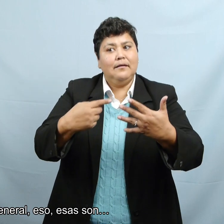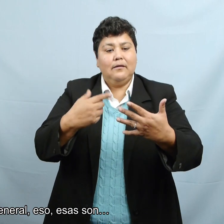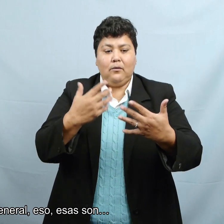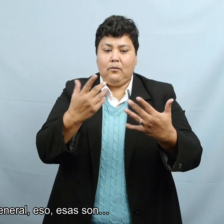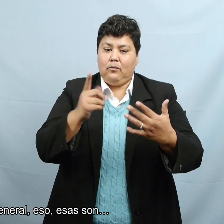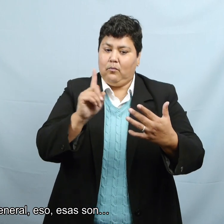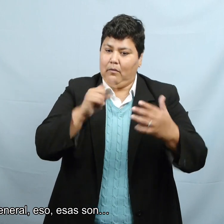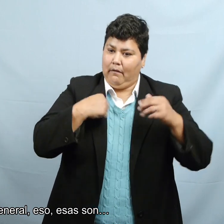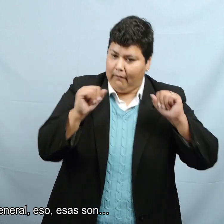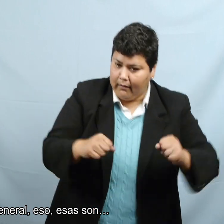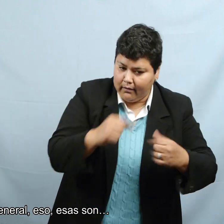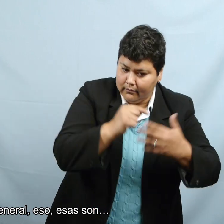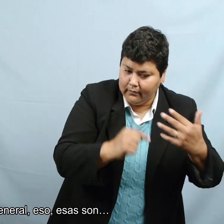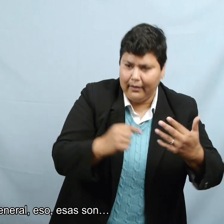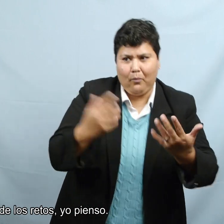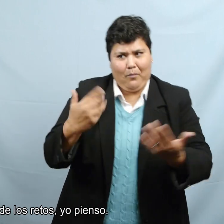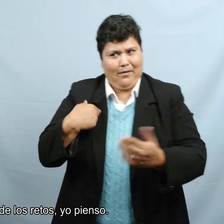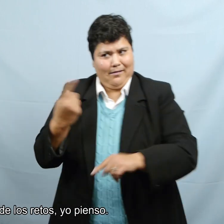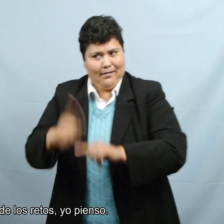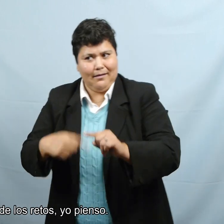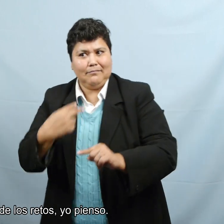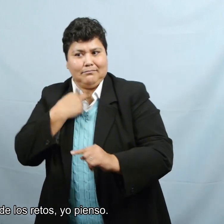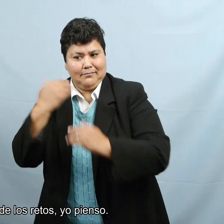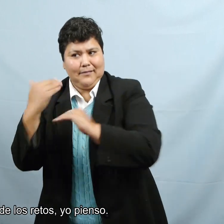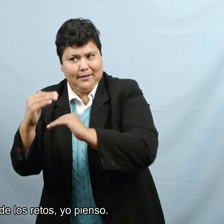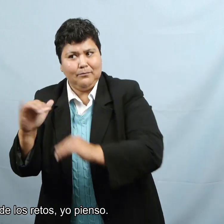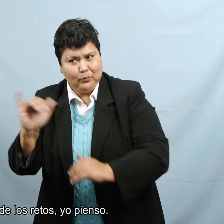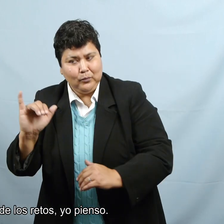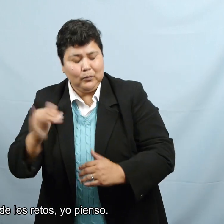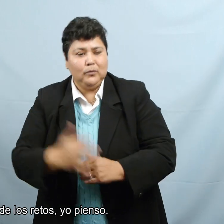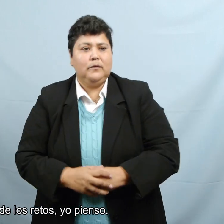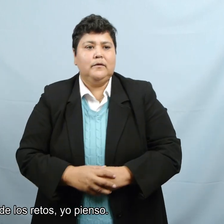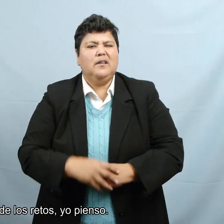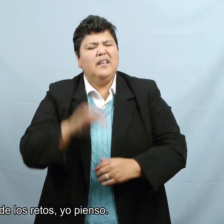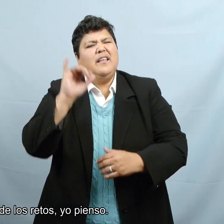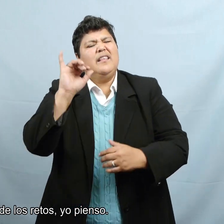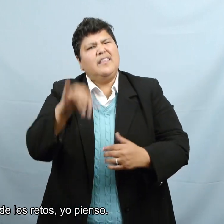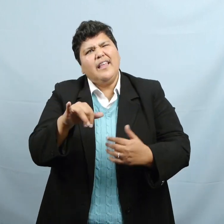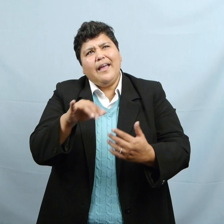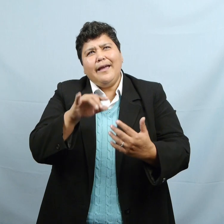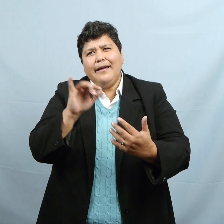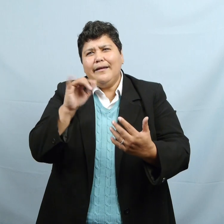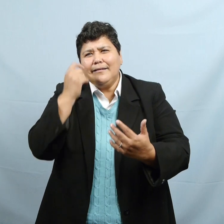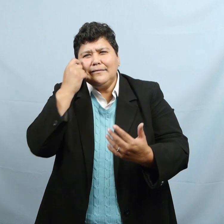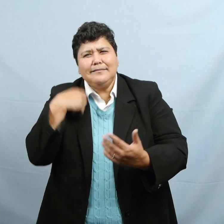En general, esos son algunos de los retos, yo pienso.